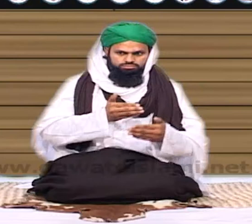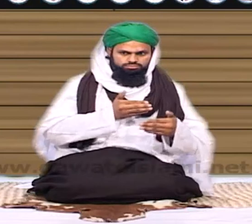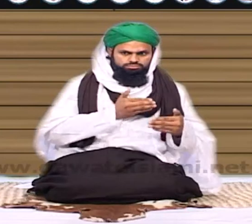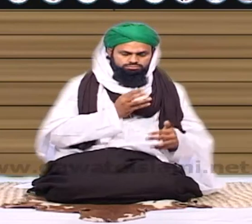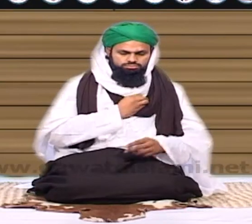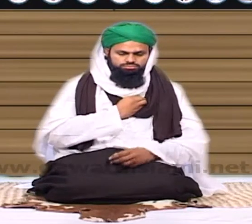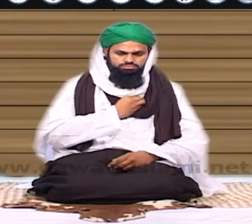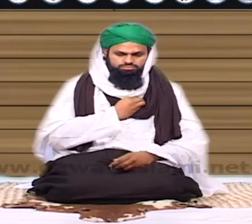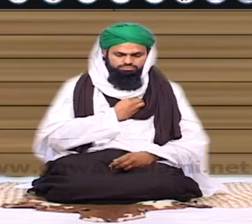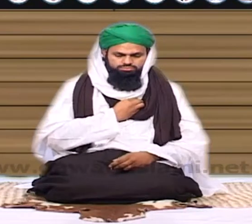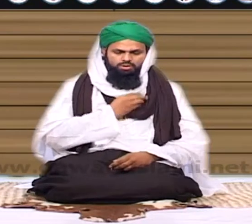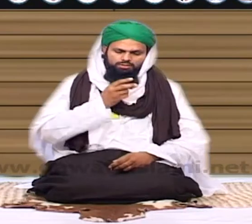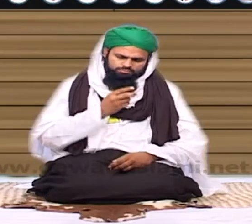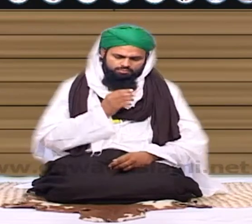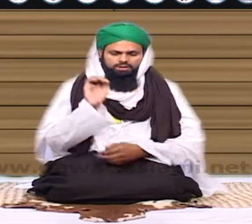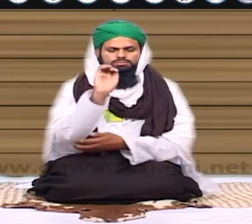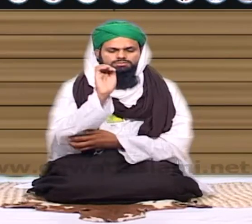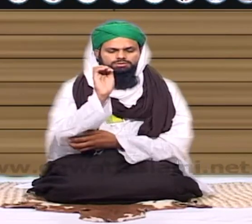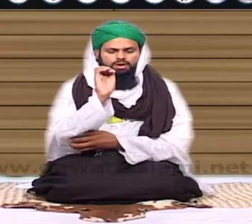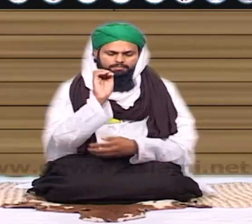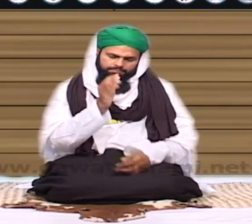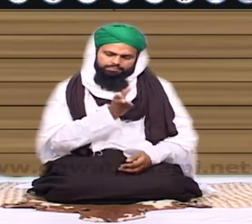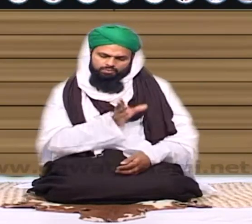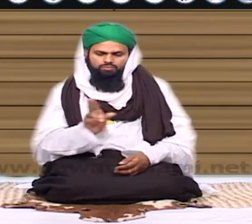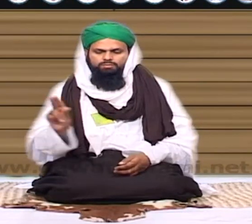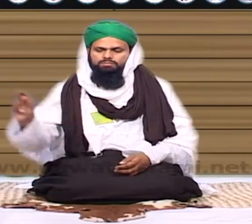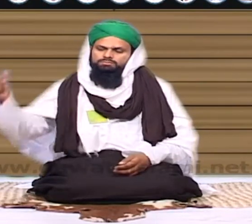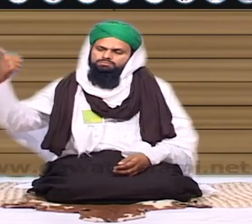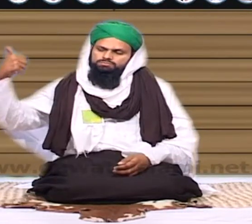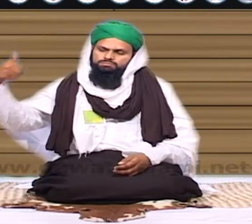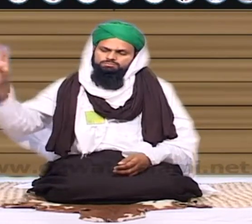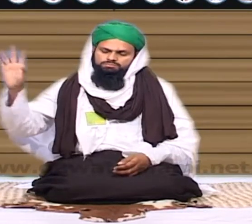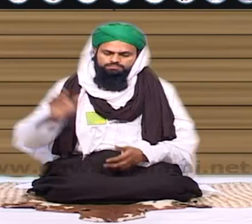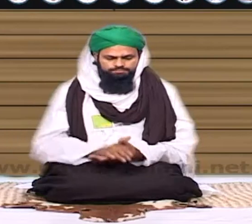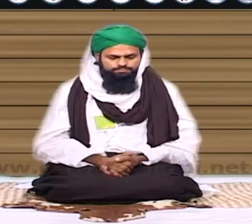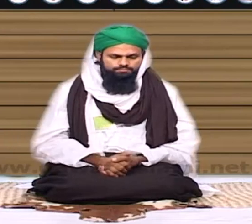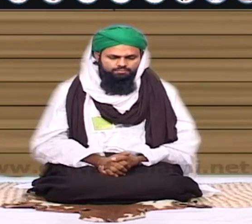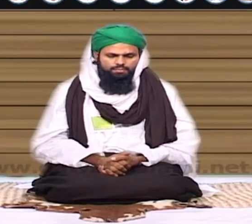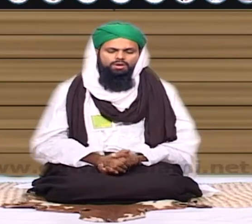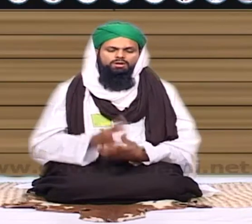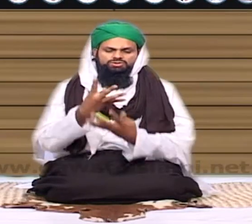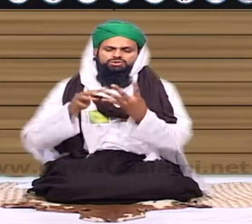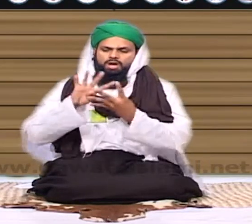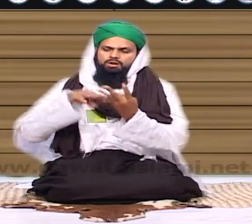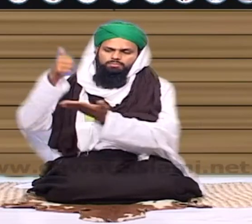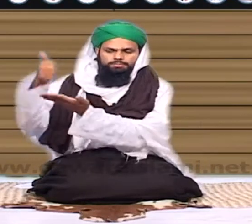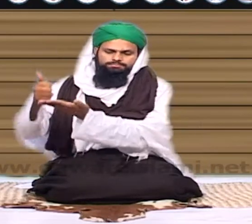لوگ دور اٹھ گئے کب کیا گئے پھر وہ سانف کسی طرح دور ہو گیا اور دور جھاڑیوں میں بیٹھ گیا اب